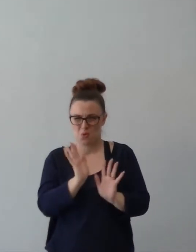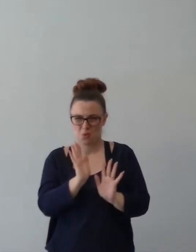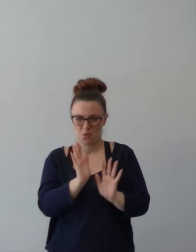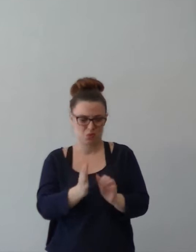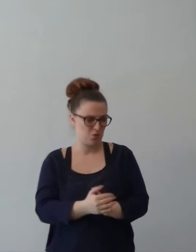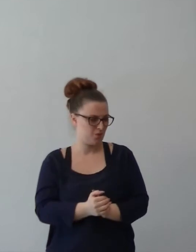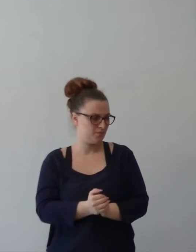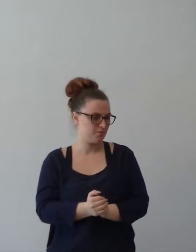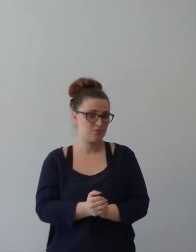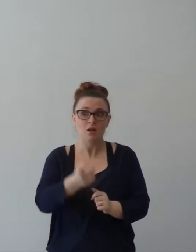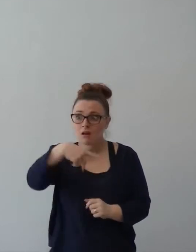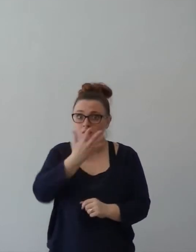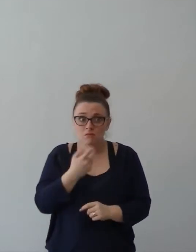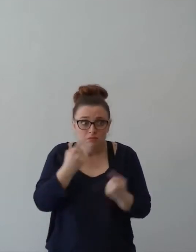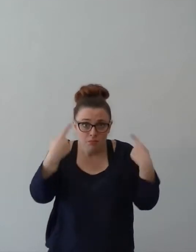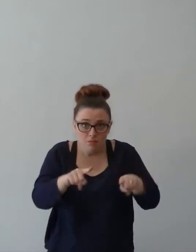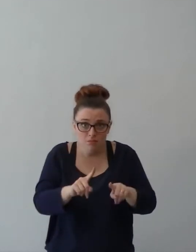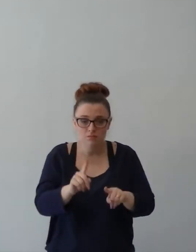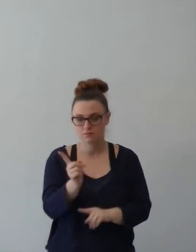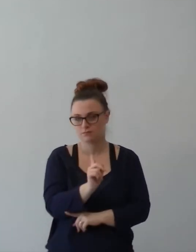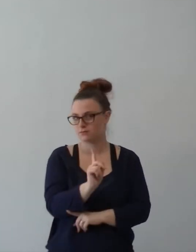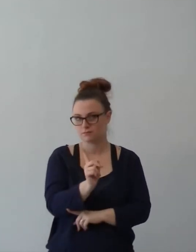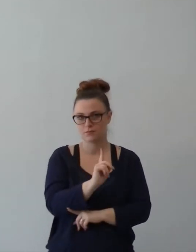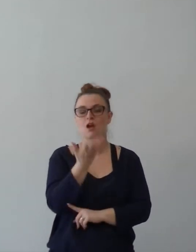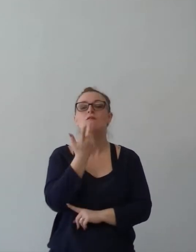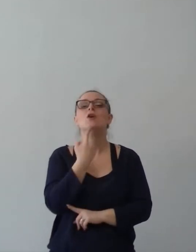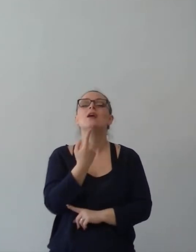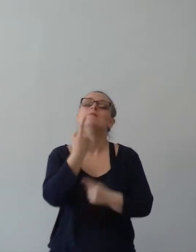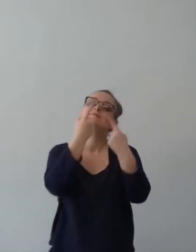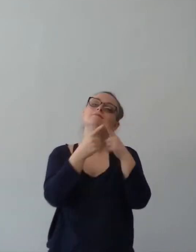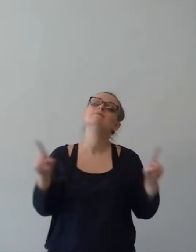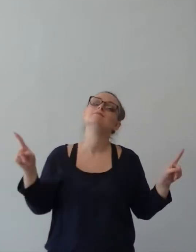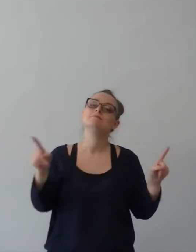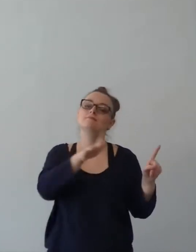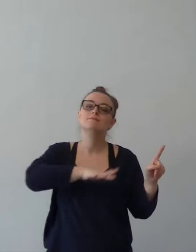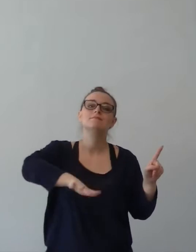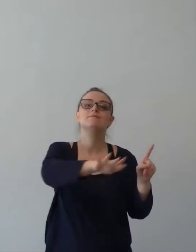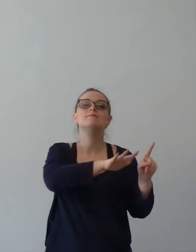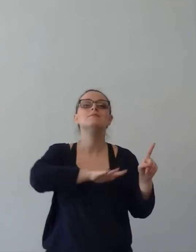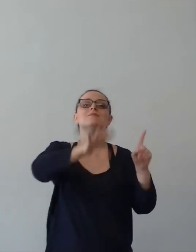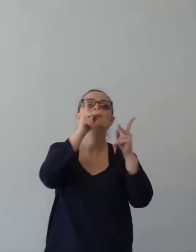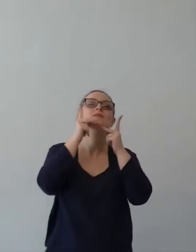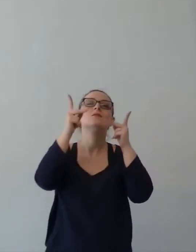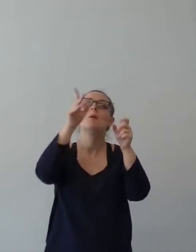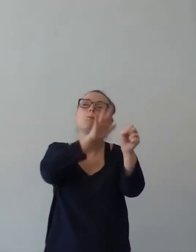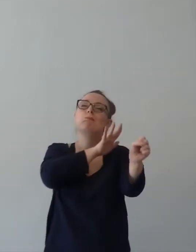Noi non vogliamo essere così. Noi vogliamo che questa chiesa sia un posto dove la gioia esce fuori.